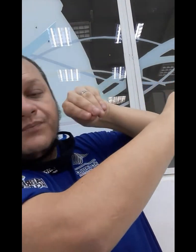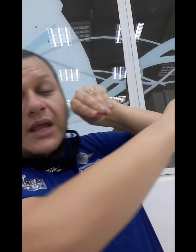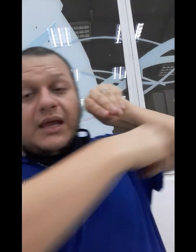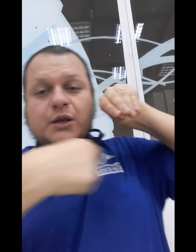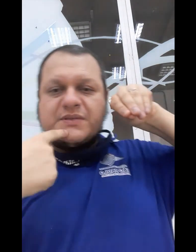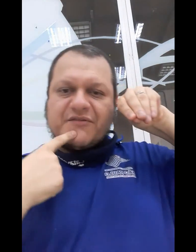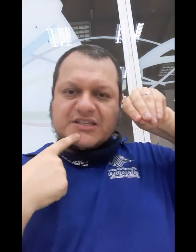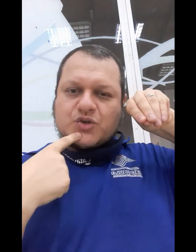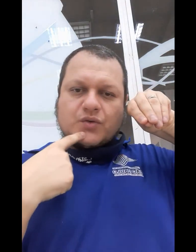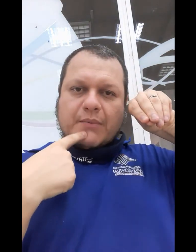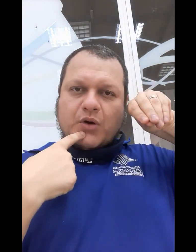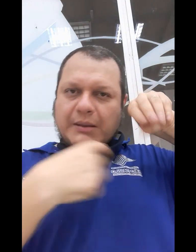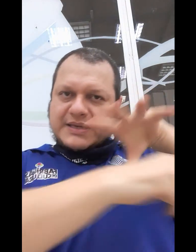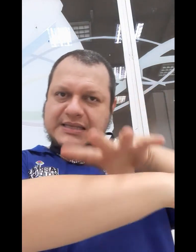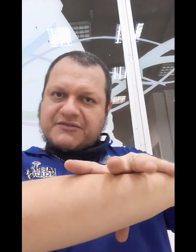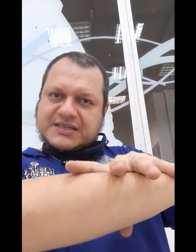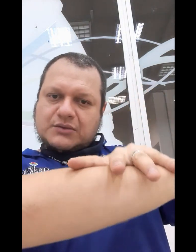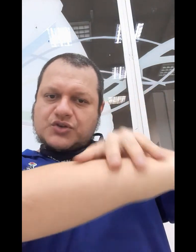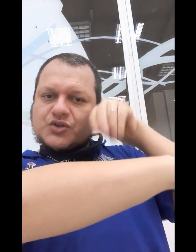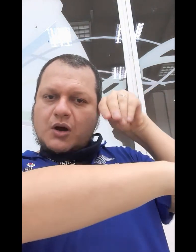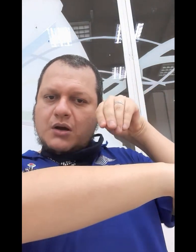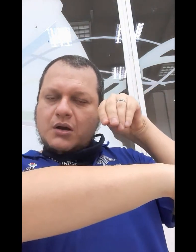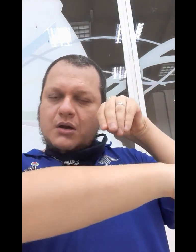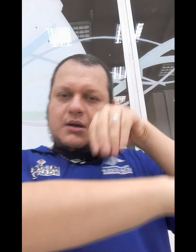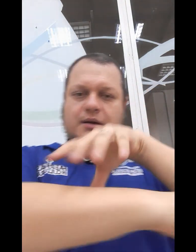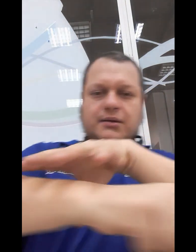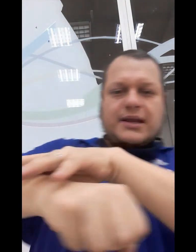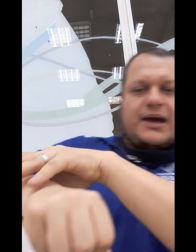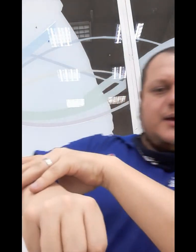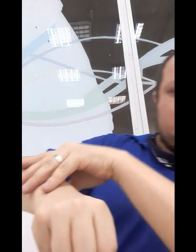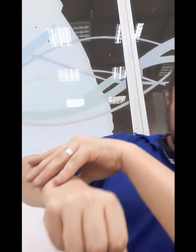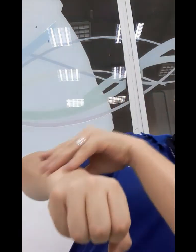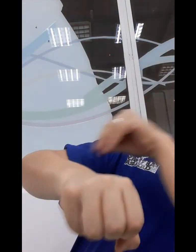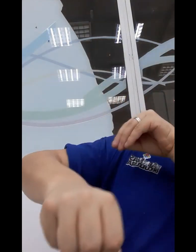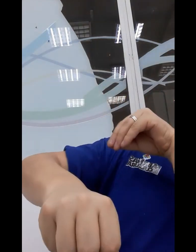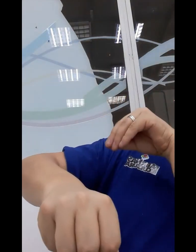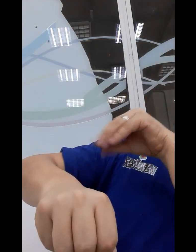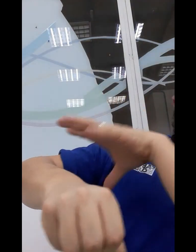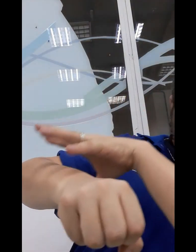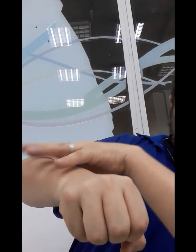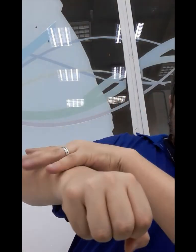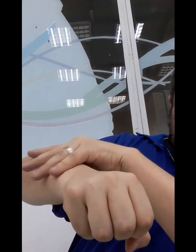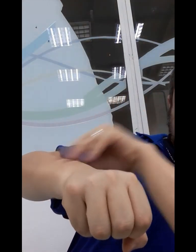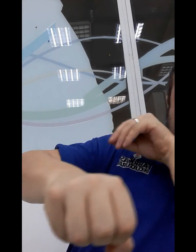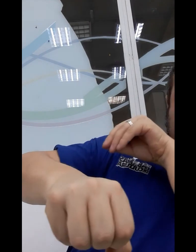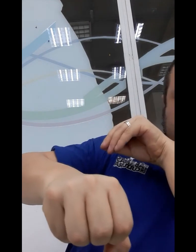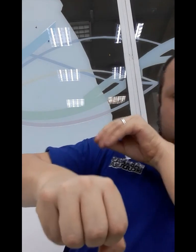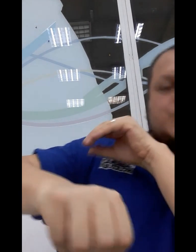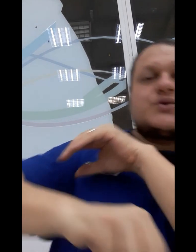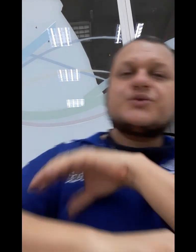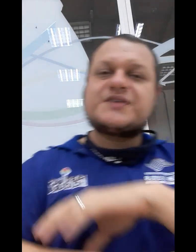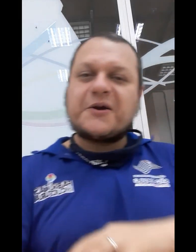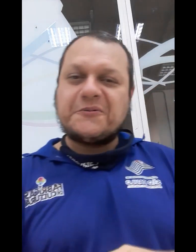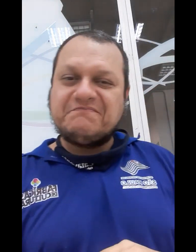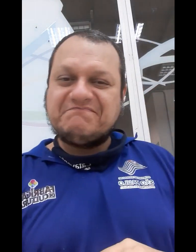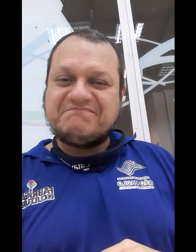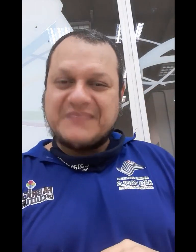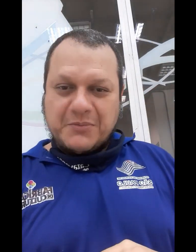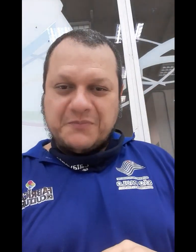E não precisa fazer junto com a boca, porque você está fazendo só, né, no tato aqui do surdo cego, tá bom?